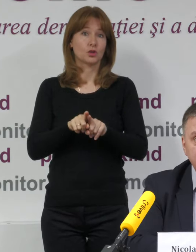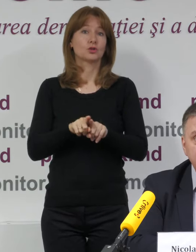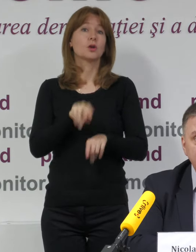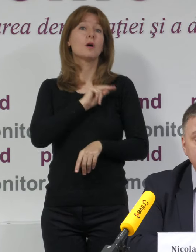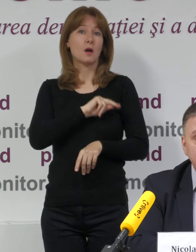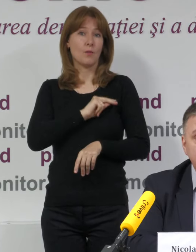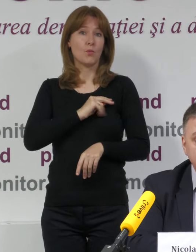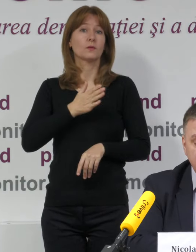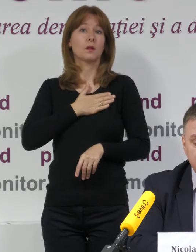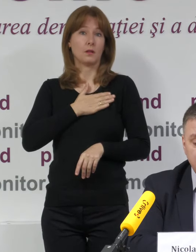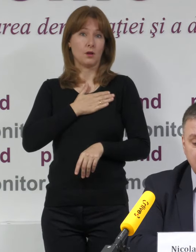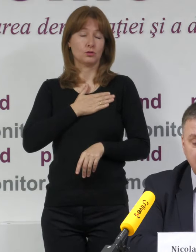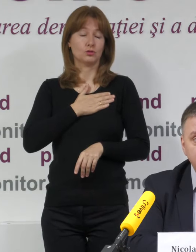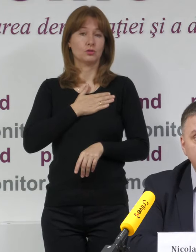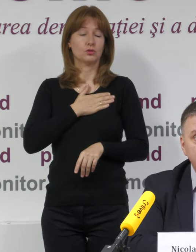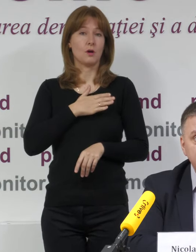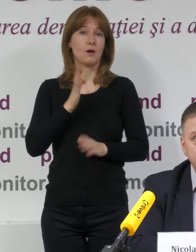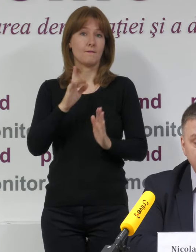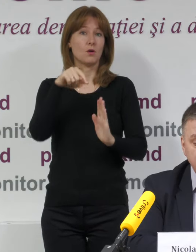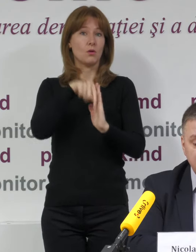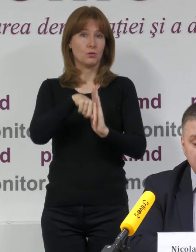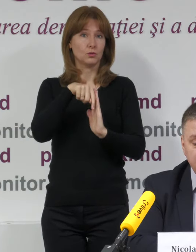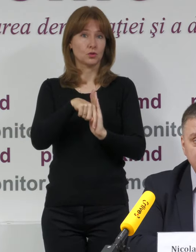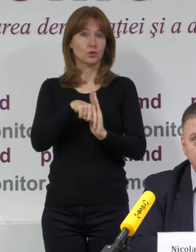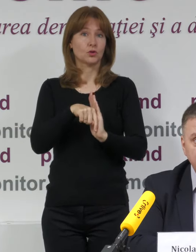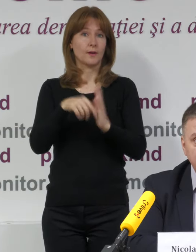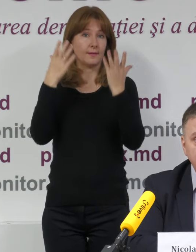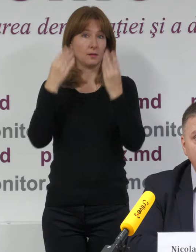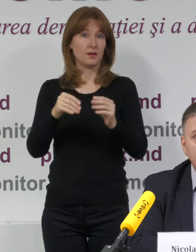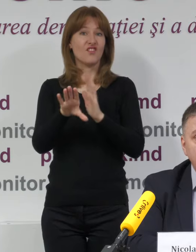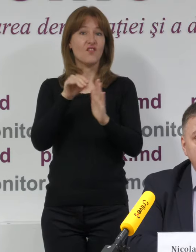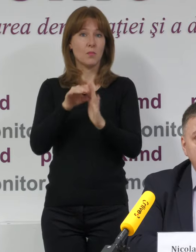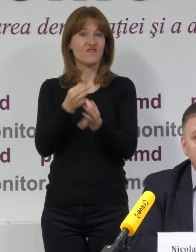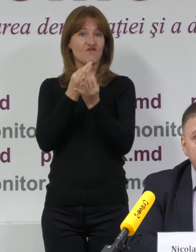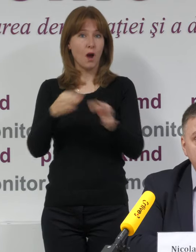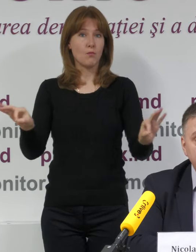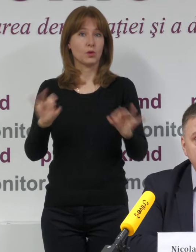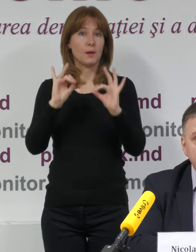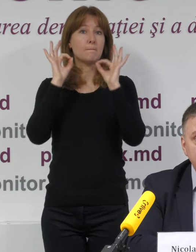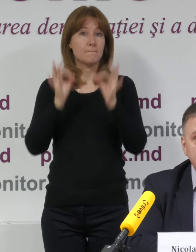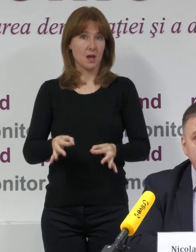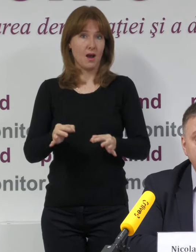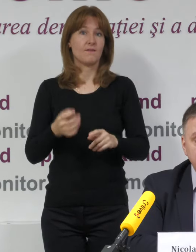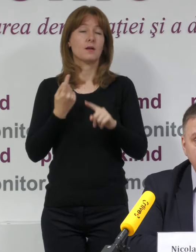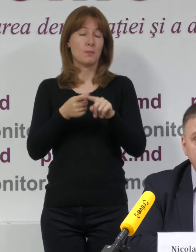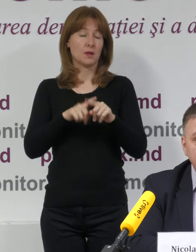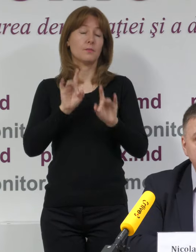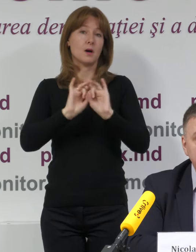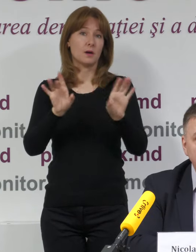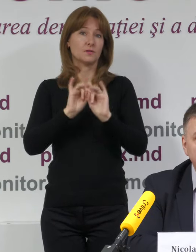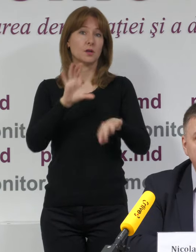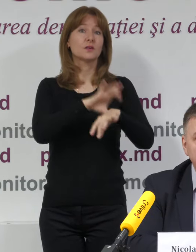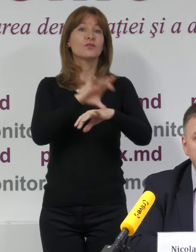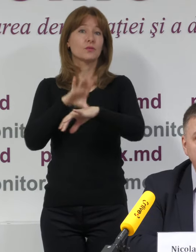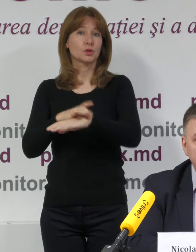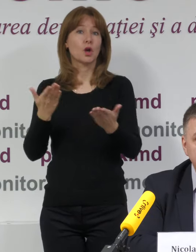asociației este realizată în cadrul Coaliției pentru Alegeri Libre și Corecte. Vreau să precizez că acele constatări